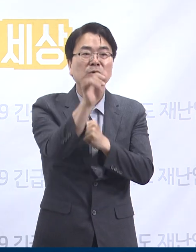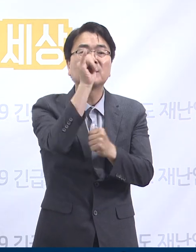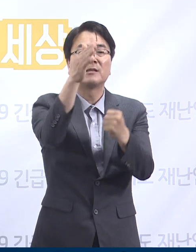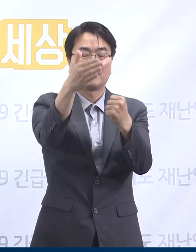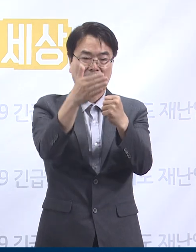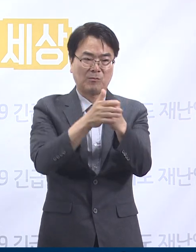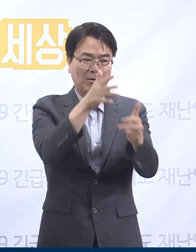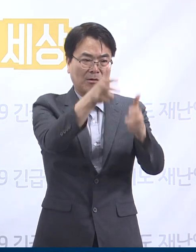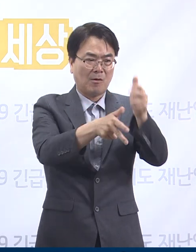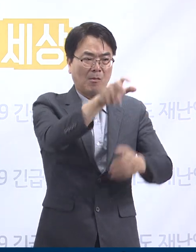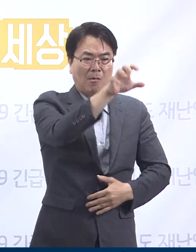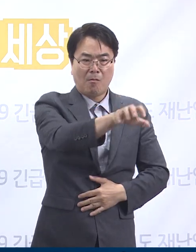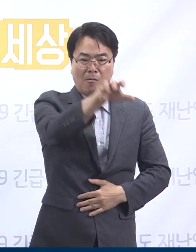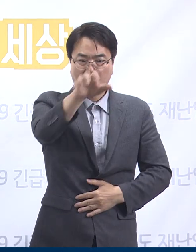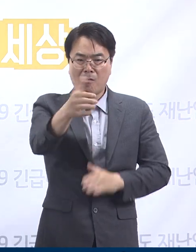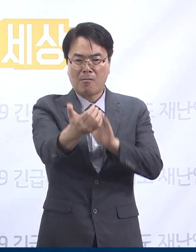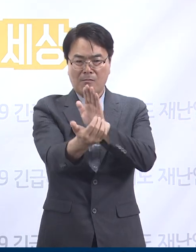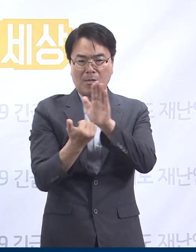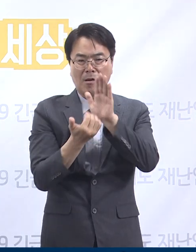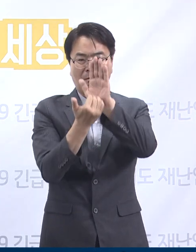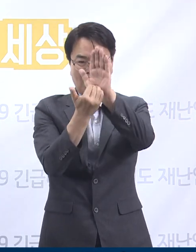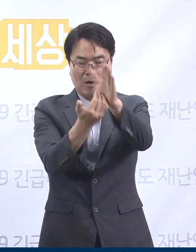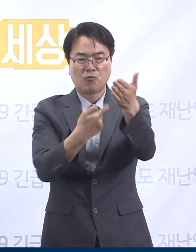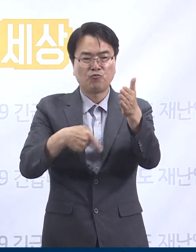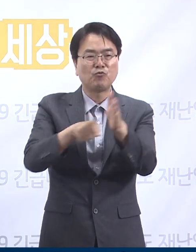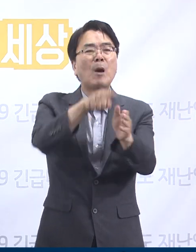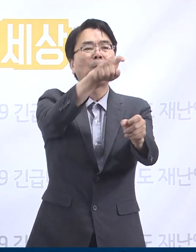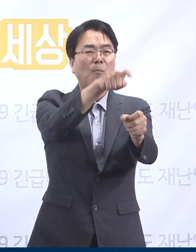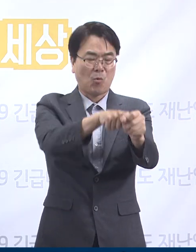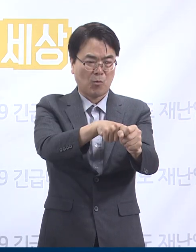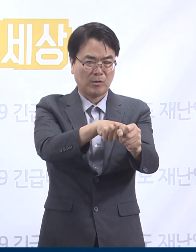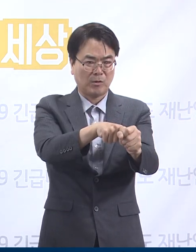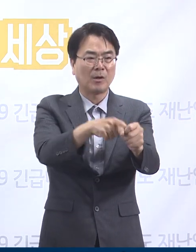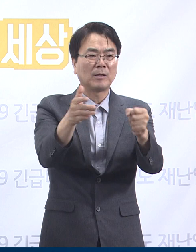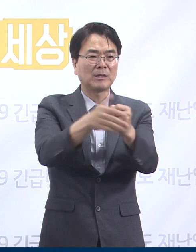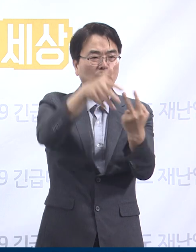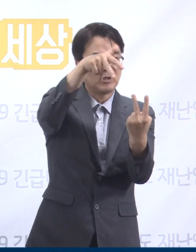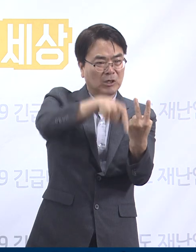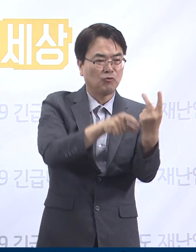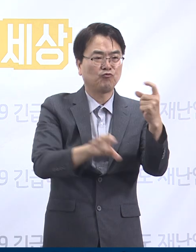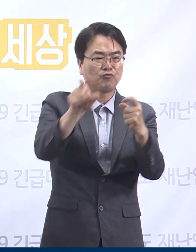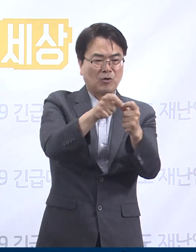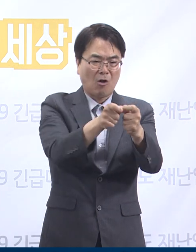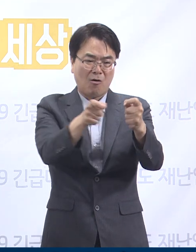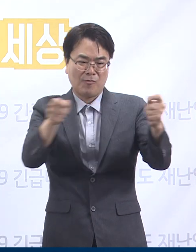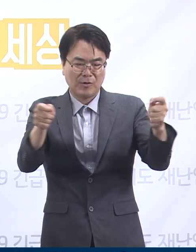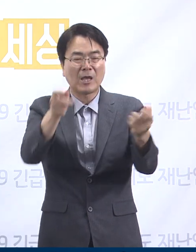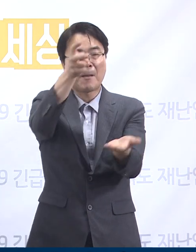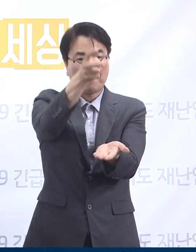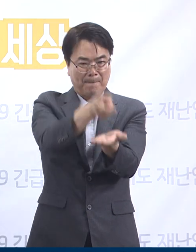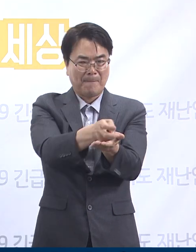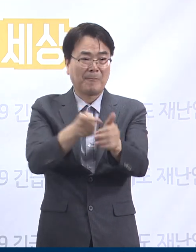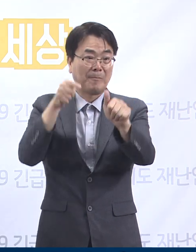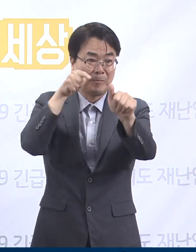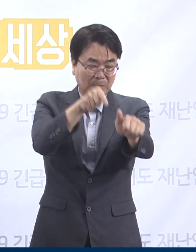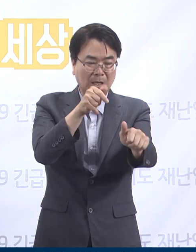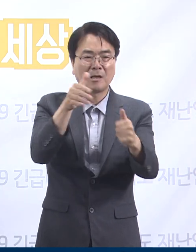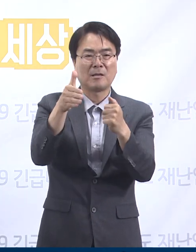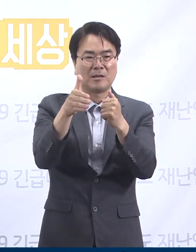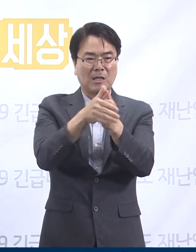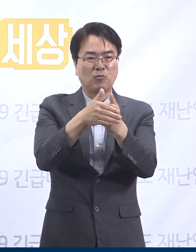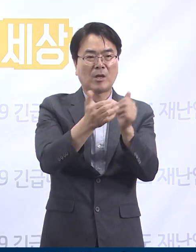대한 예방 조치가 필요함에 따라 행정명령을 연장하게 되었습니다. 이들 시설은 영업 등을 위한 집합 시 시설별